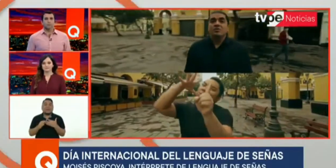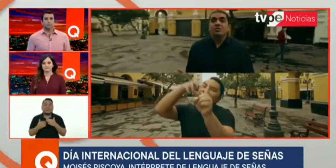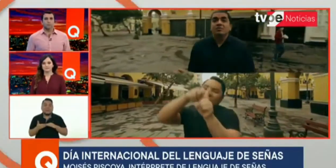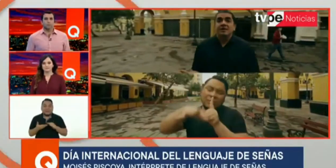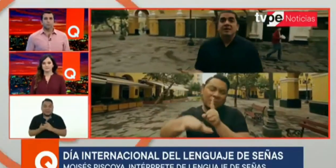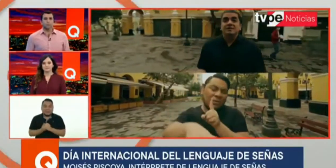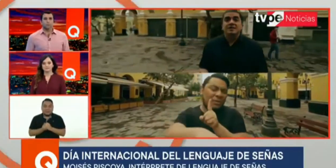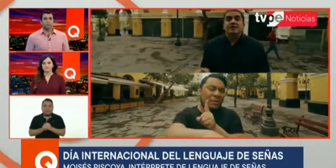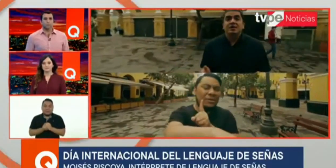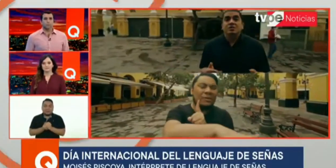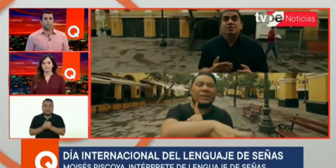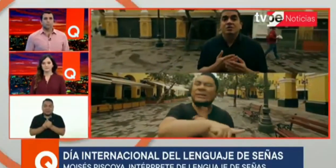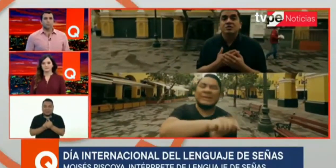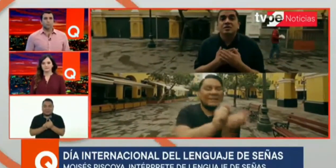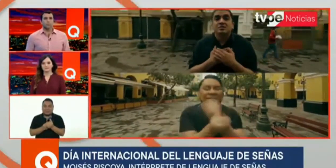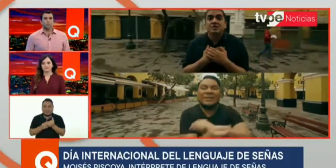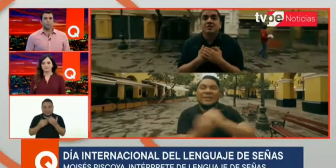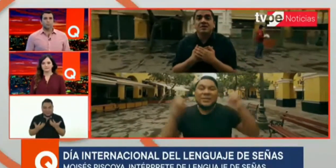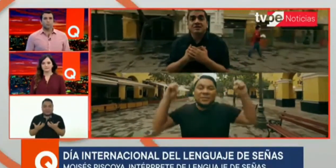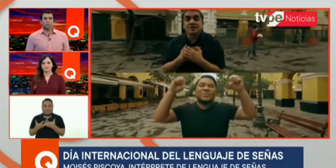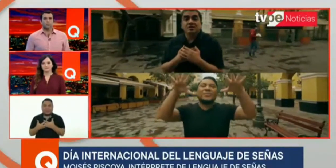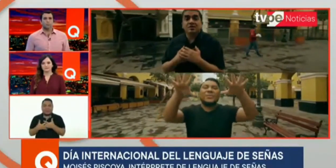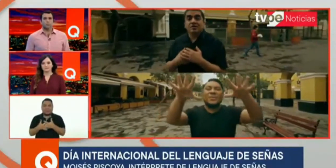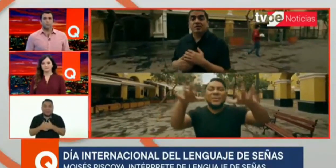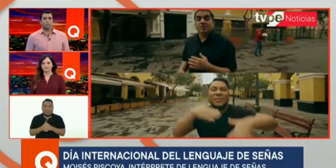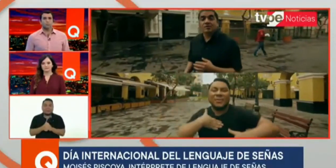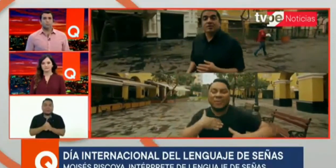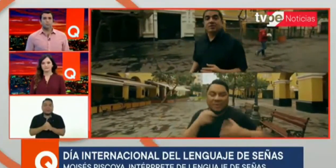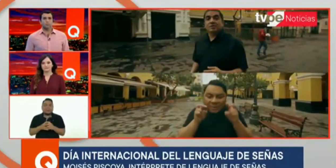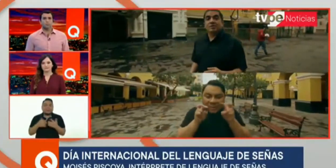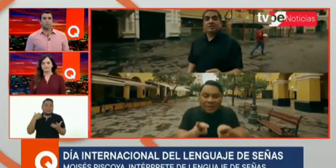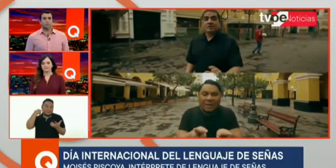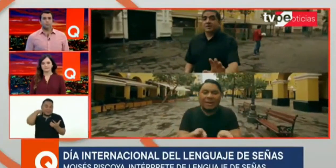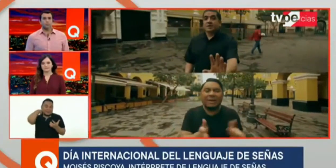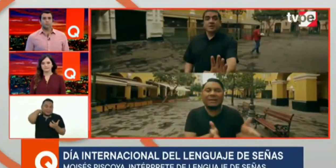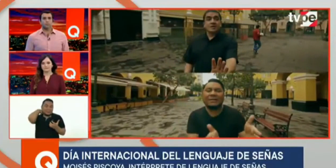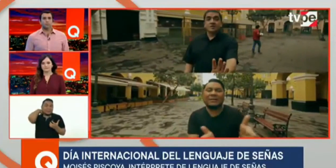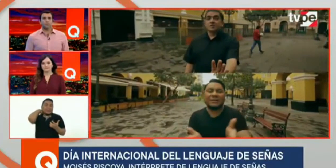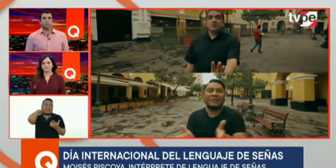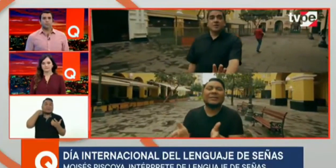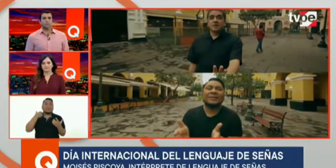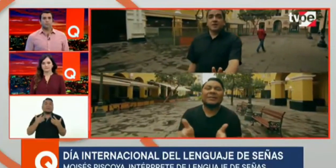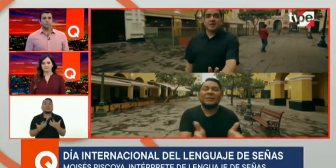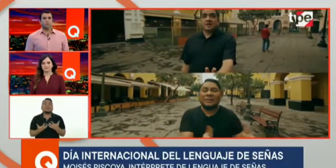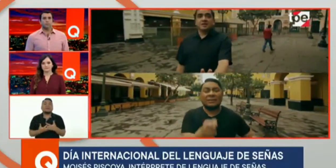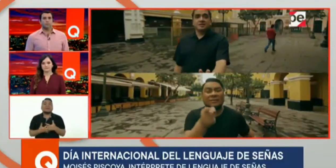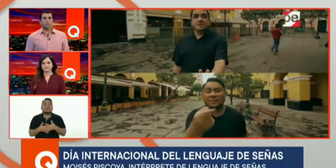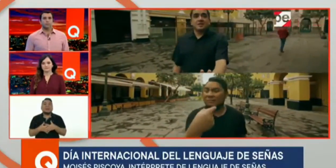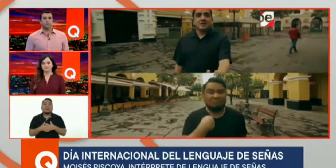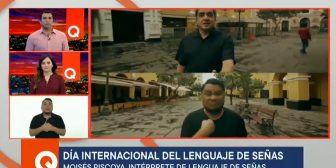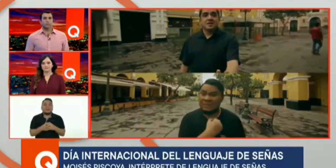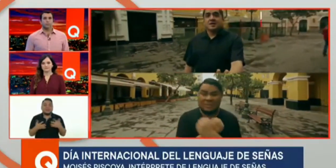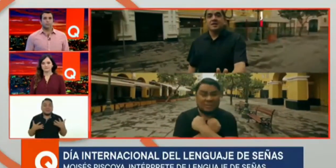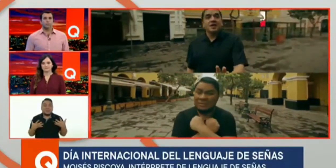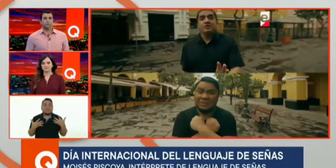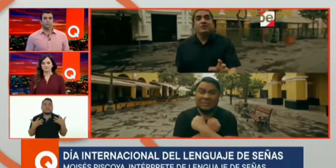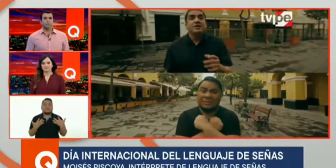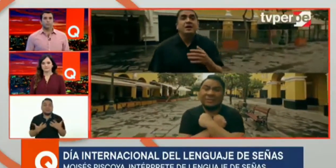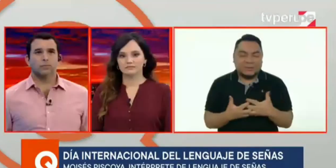la comunidad sorda. Me hubiera gustado eso primero, pero viendo que yo soy visible y aprovechando mi exposición